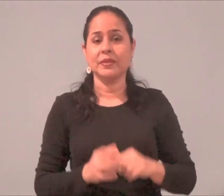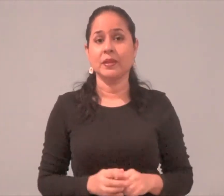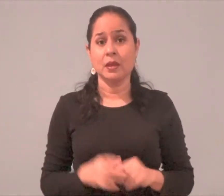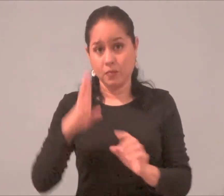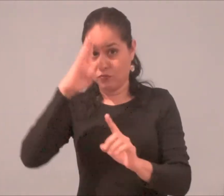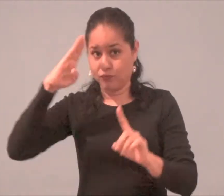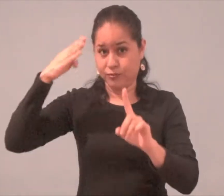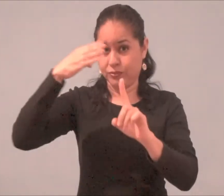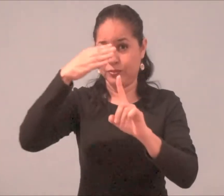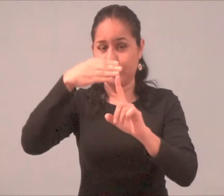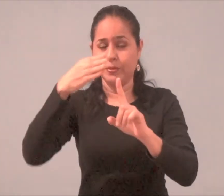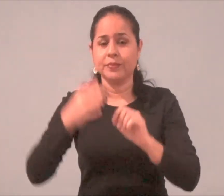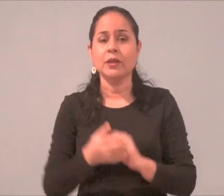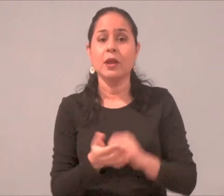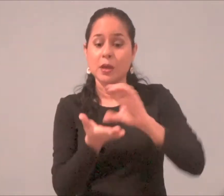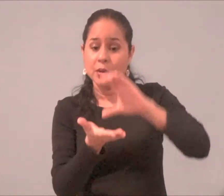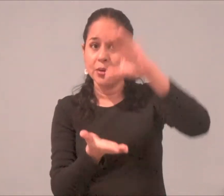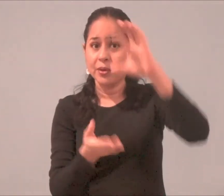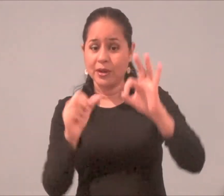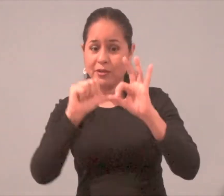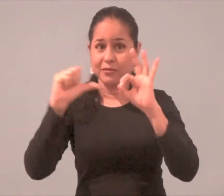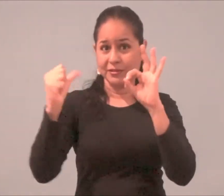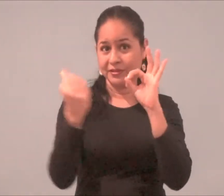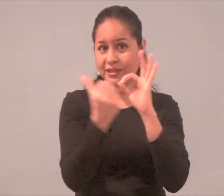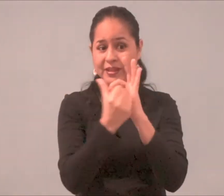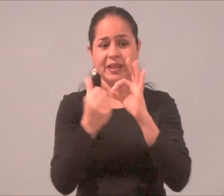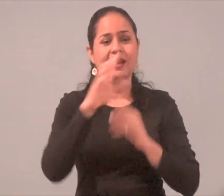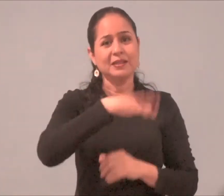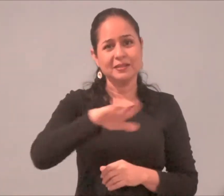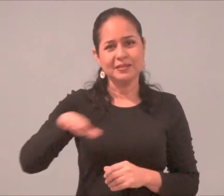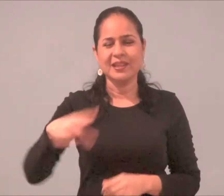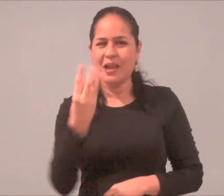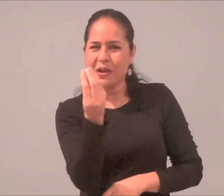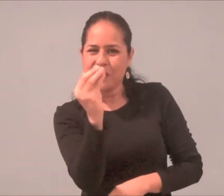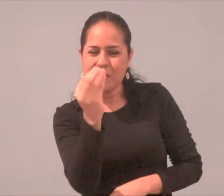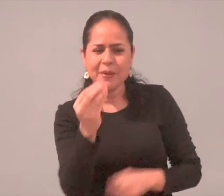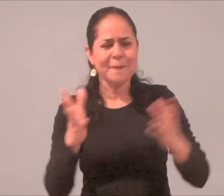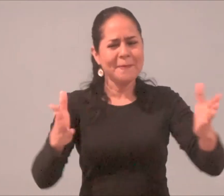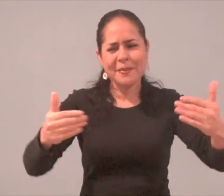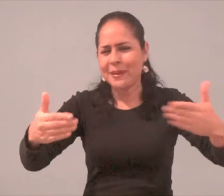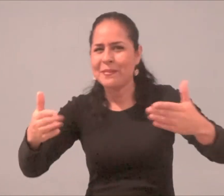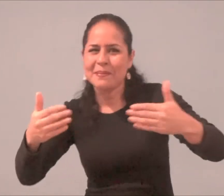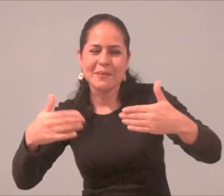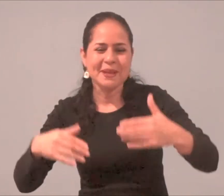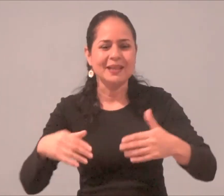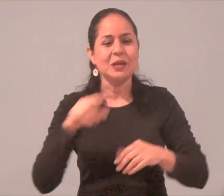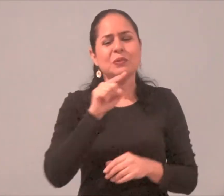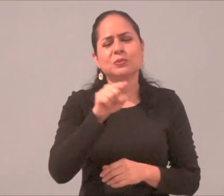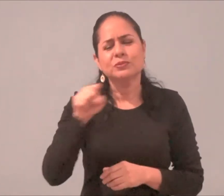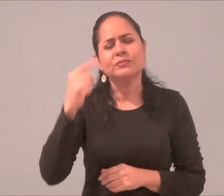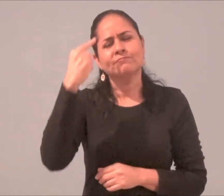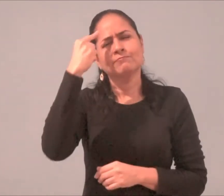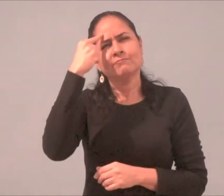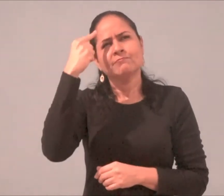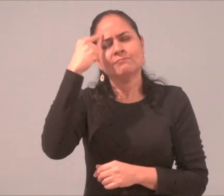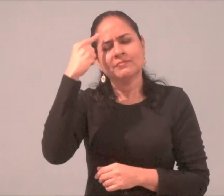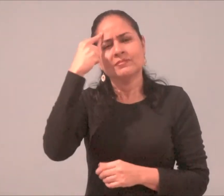de conexión espiritual con los jóvenes de fe y alegría a través de actividades de reflexión y autoconocimiento